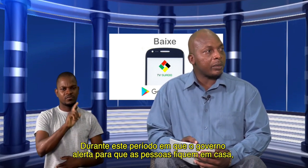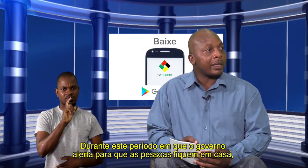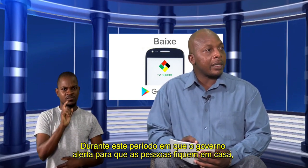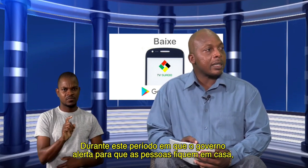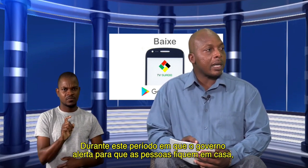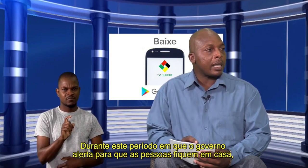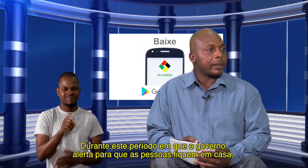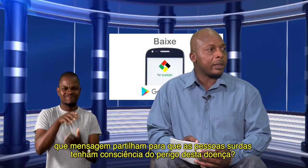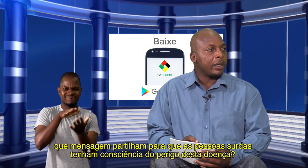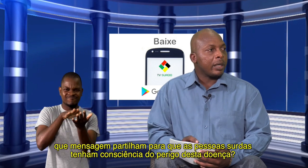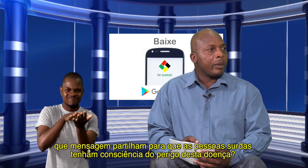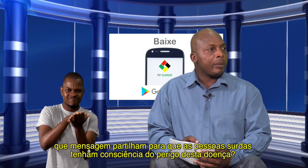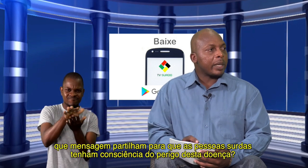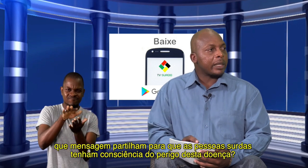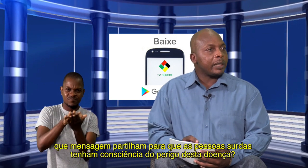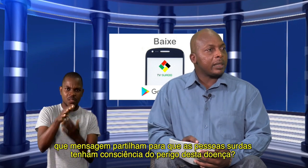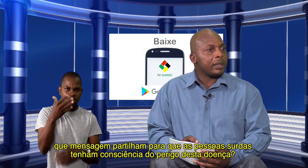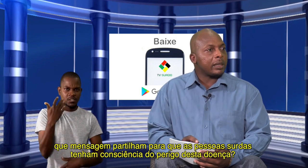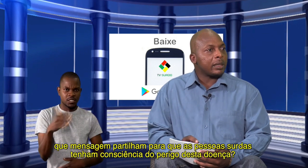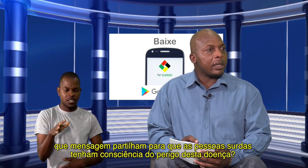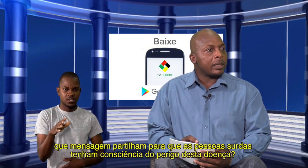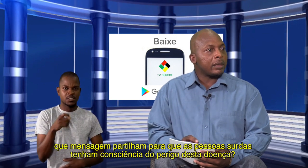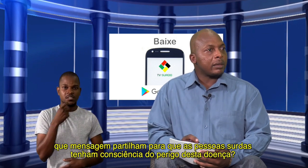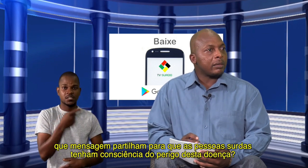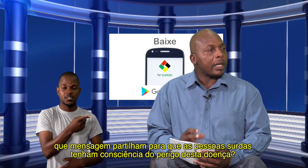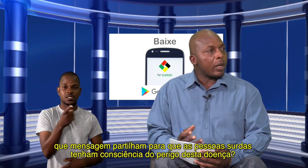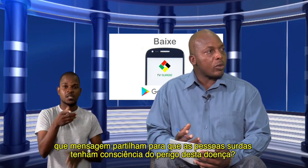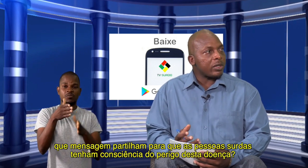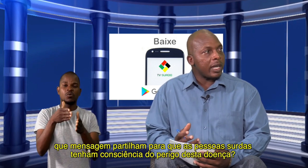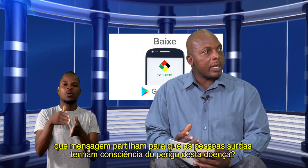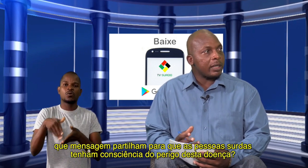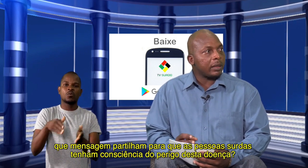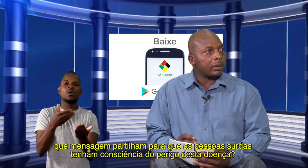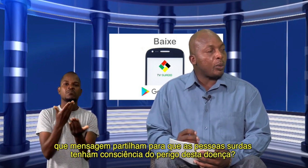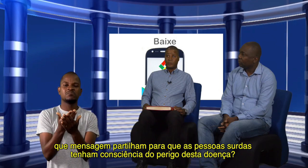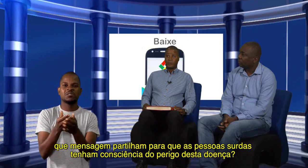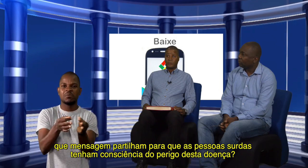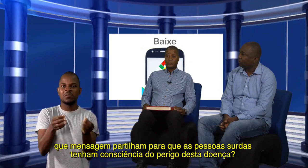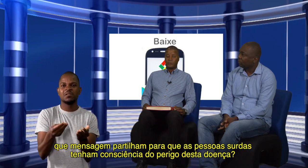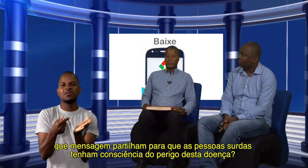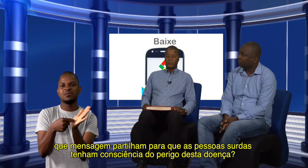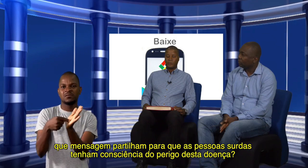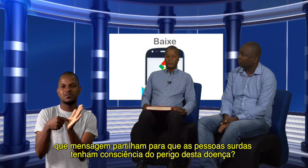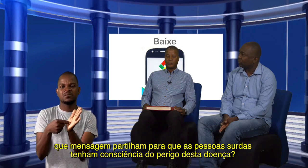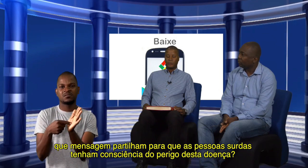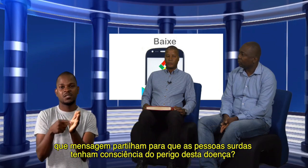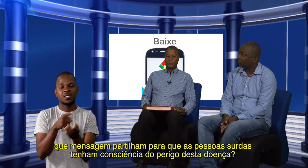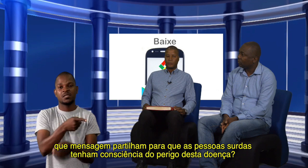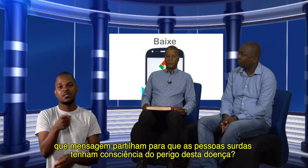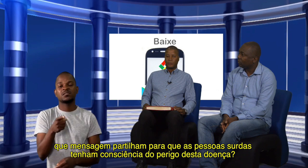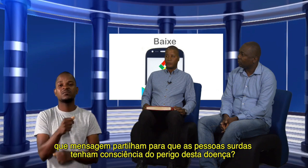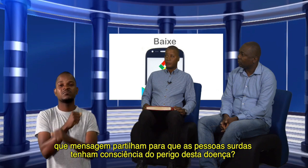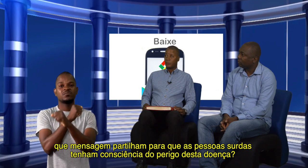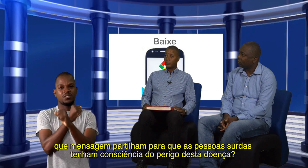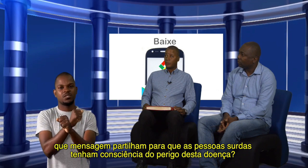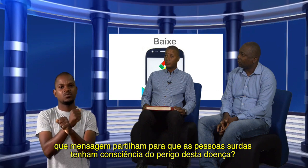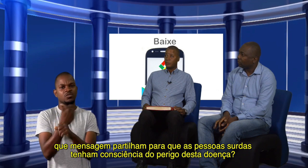mantenham-se em casa, para que tenha consciência do perigo das pessoas que andam pelas